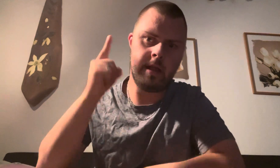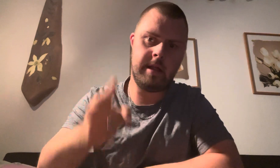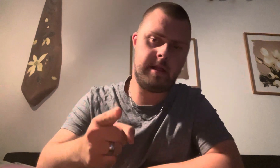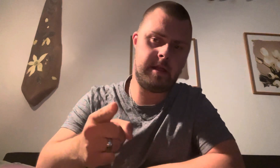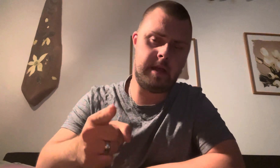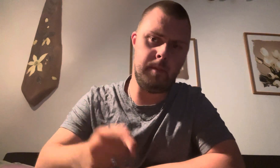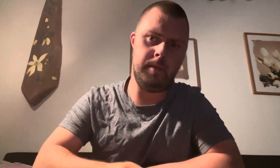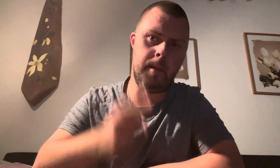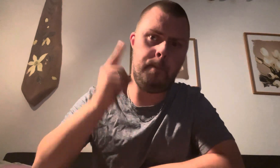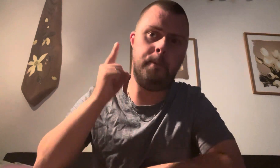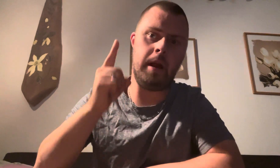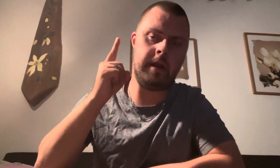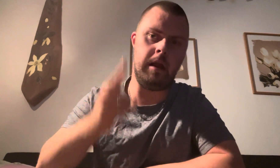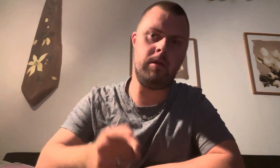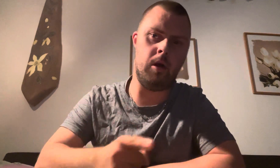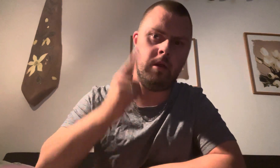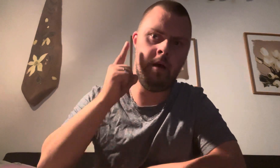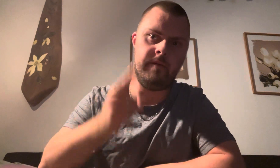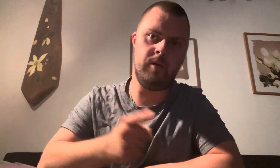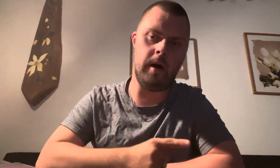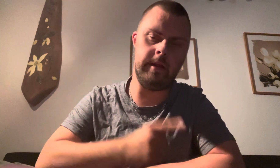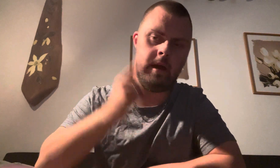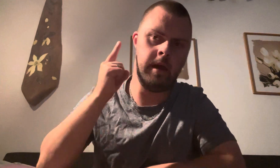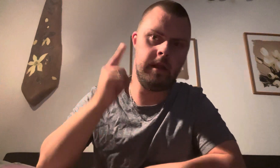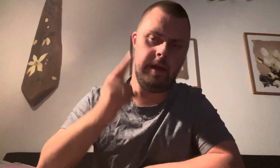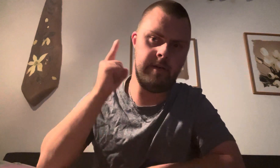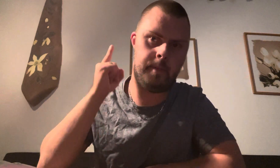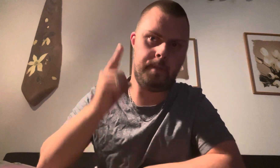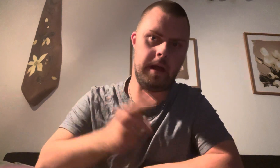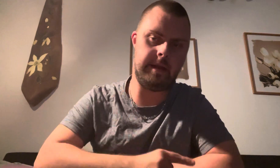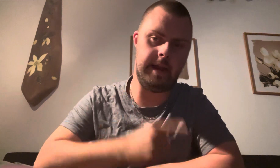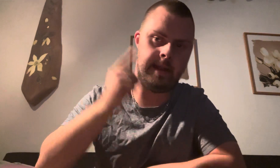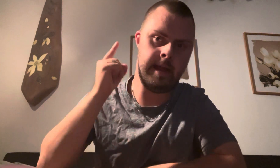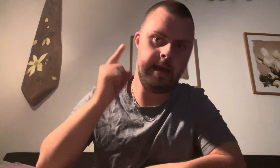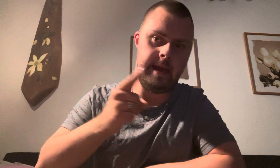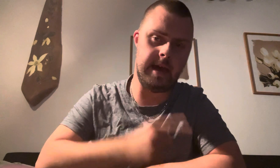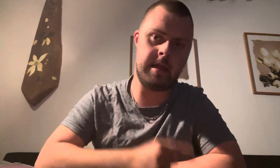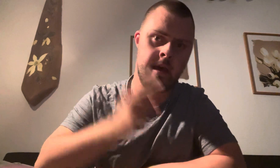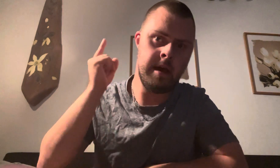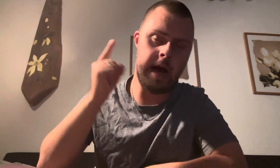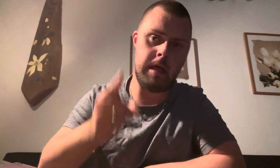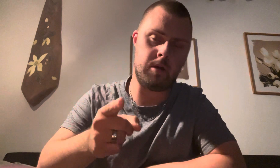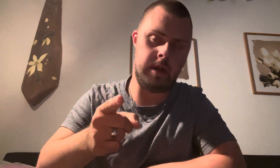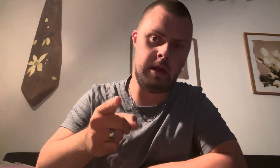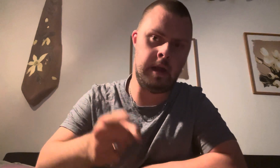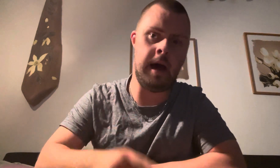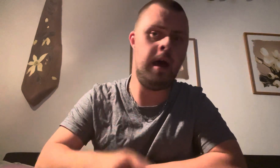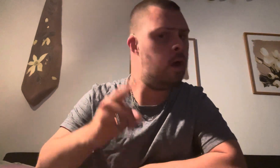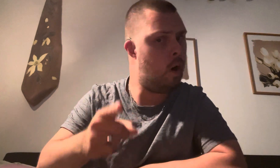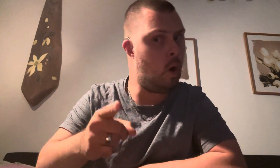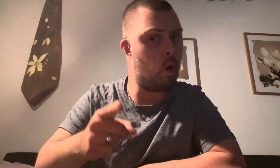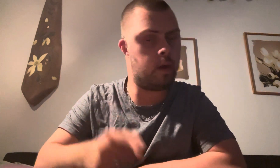Timmy Patterson från Tiff Panthers. Yes, han skulle göra. Och